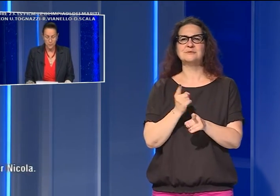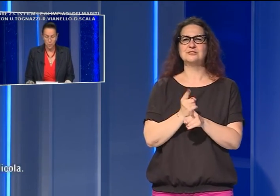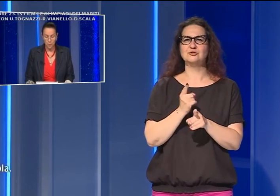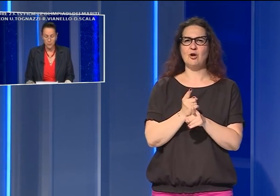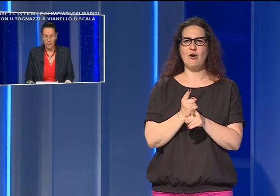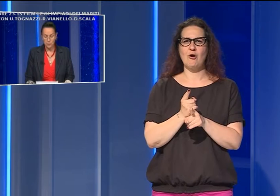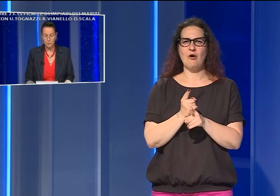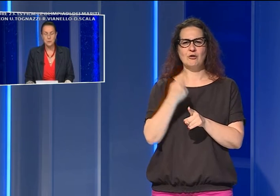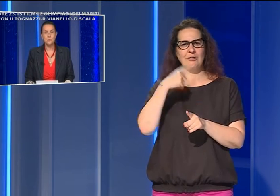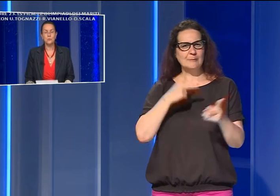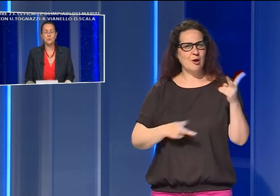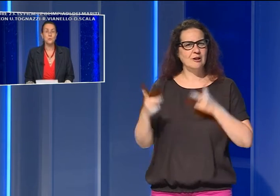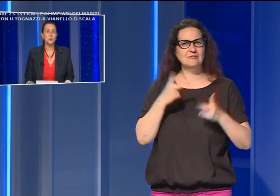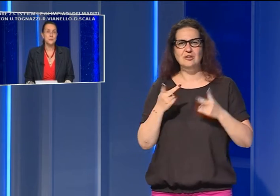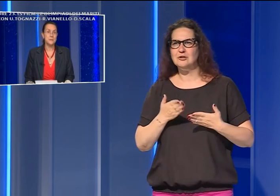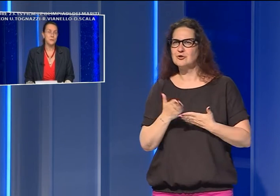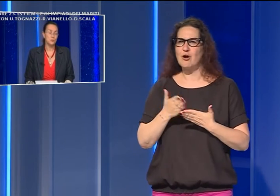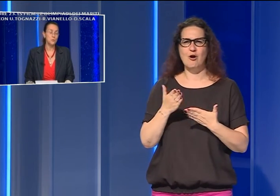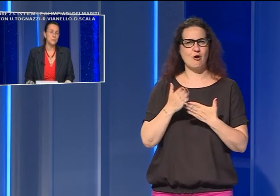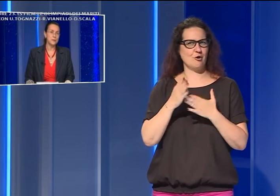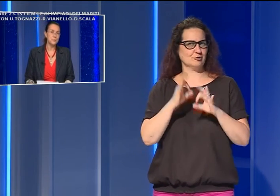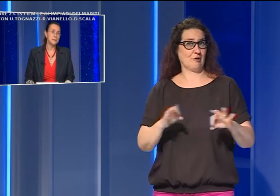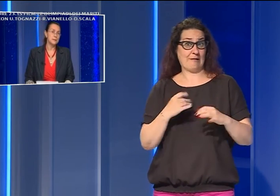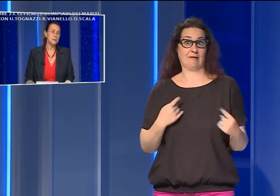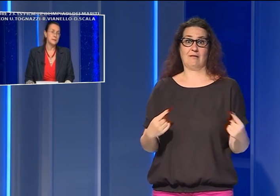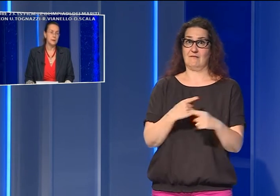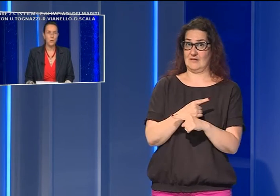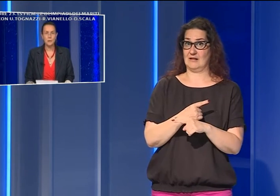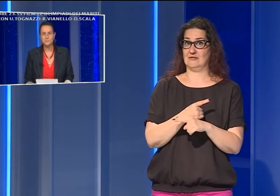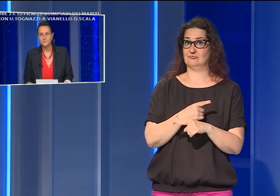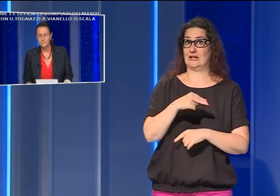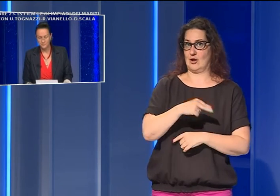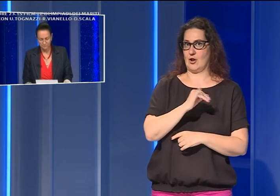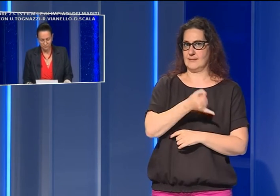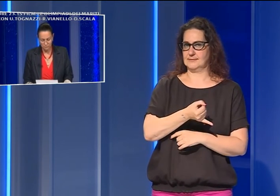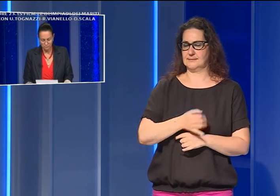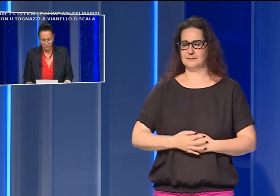attivare un piano di soccorso per come si è invece dovuto fare per Nicola.